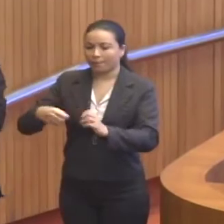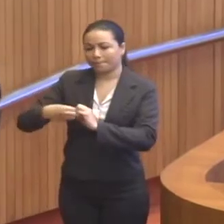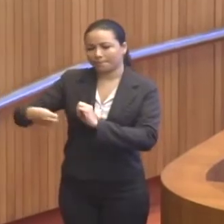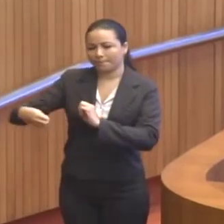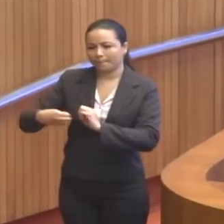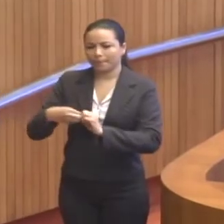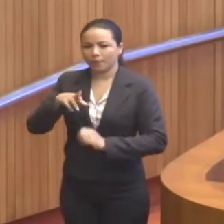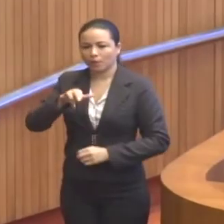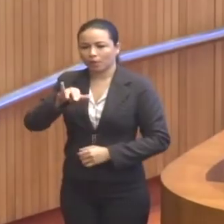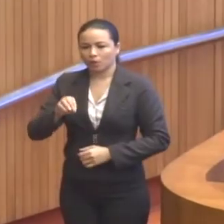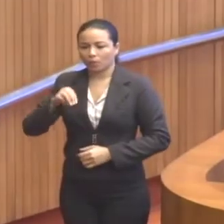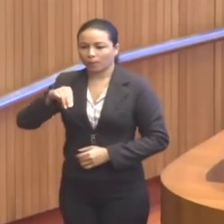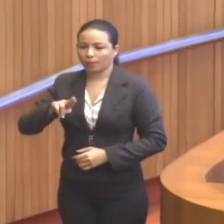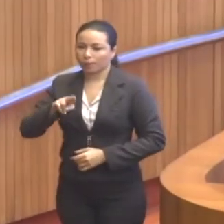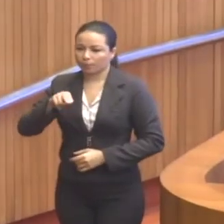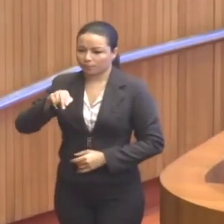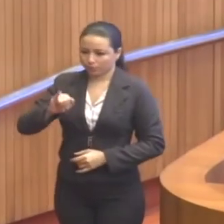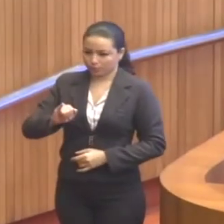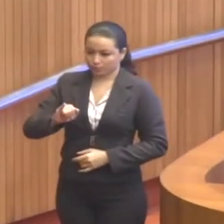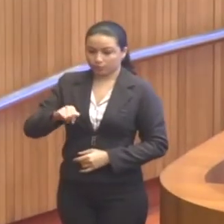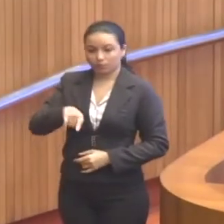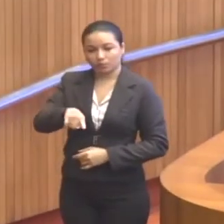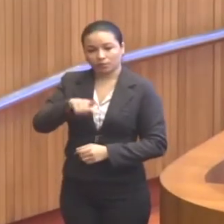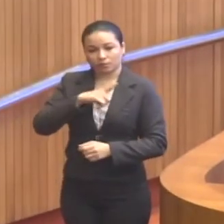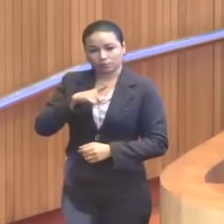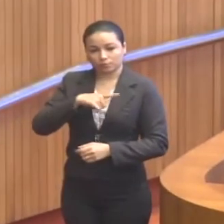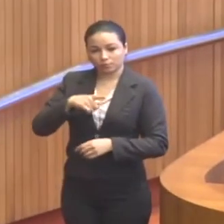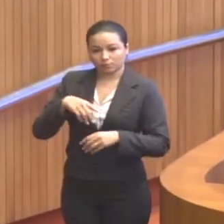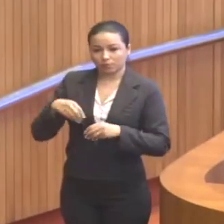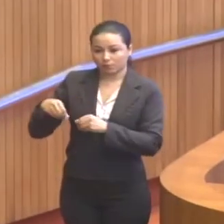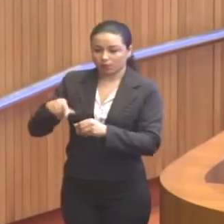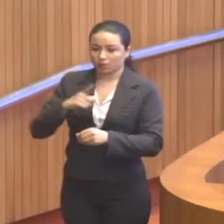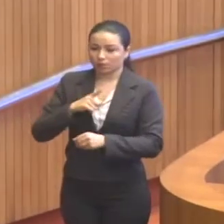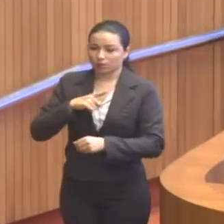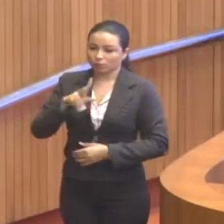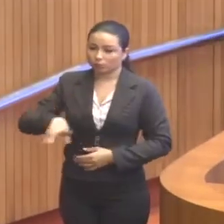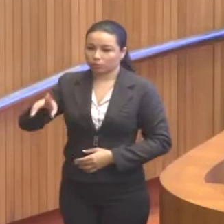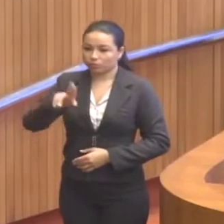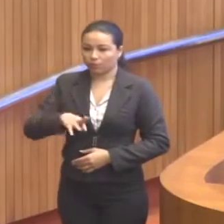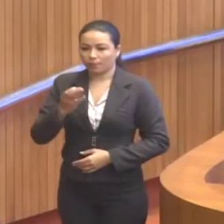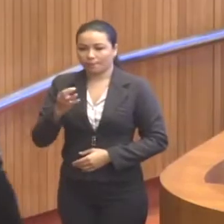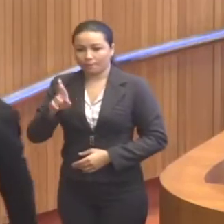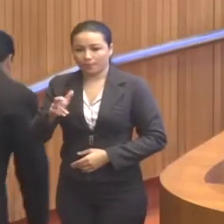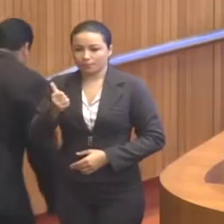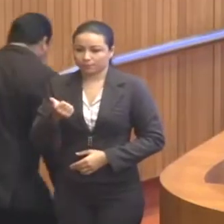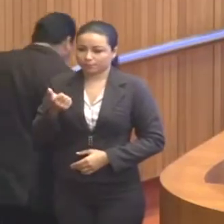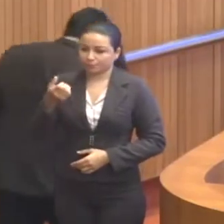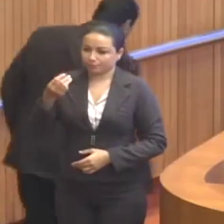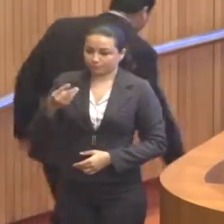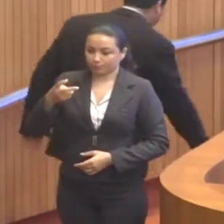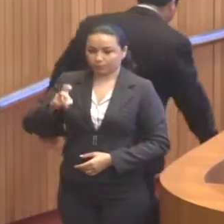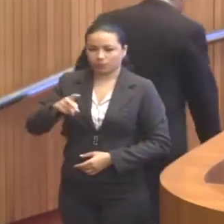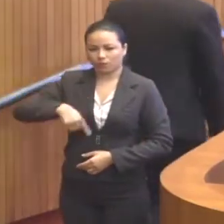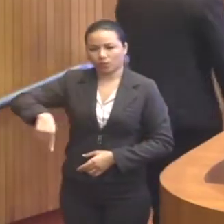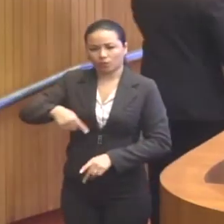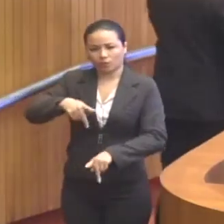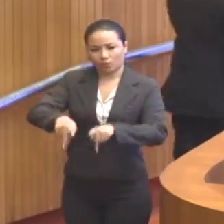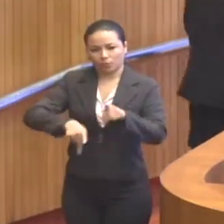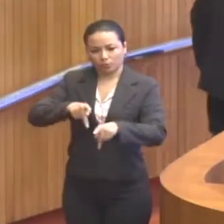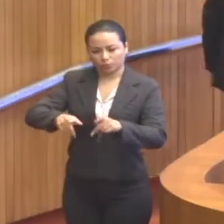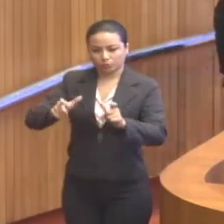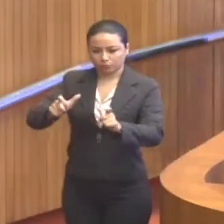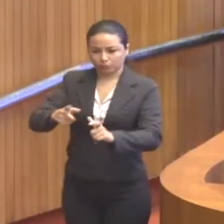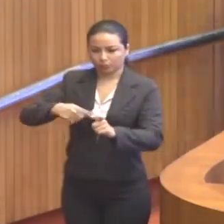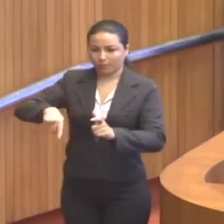inclusive está sendo utilizada na obra da BR-135 e a população do